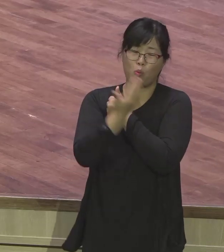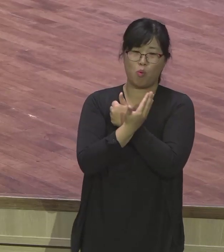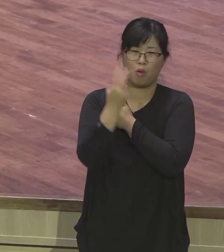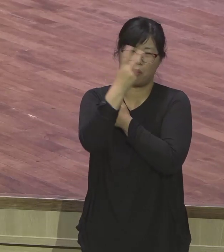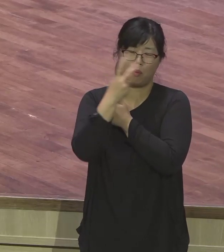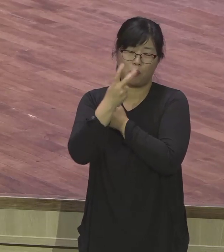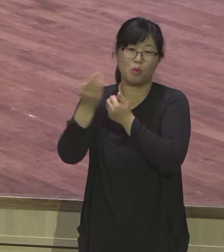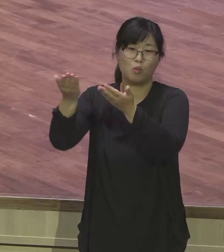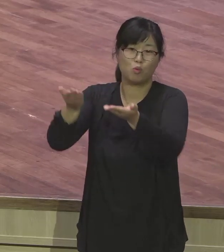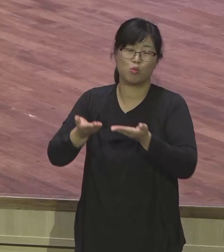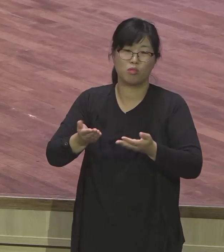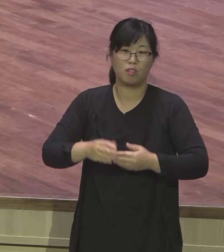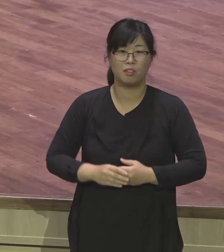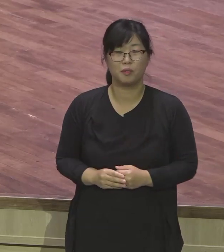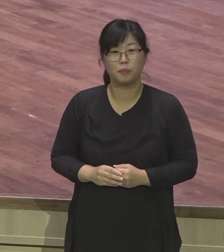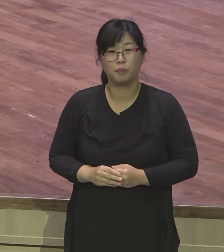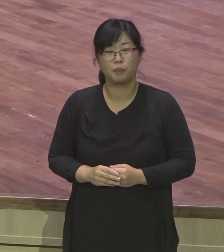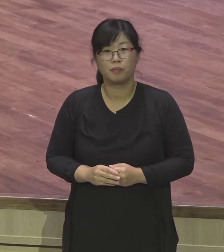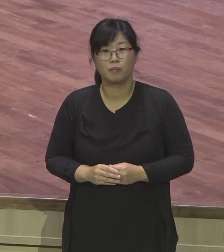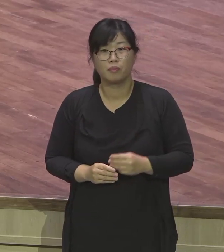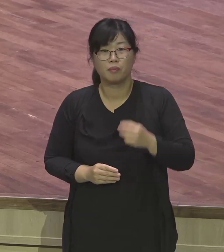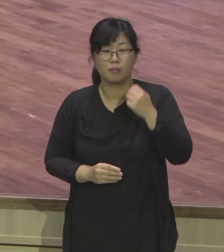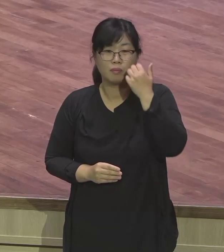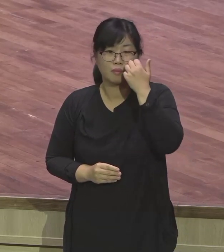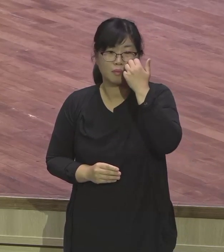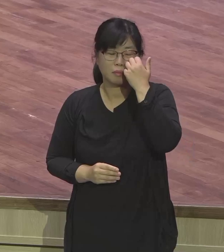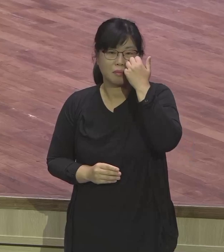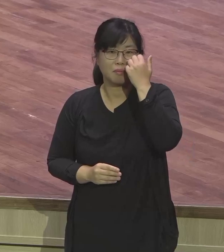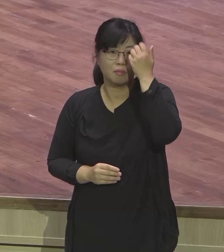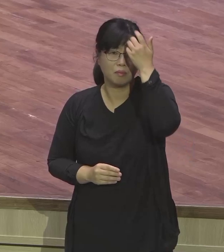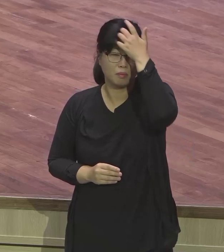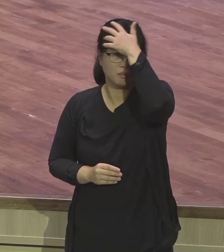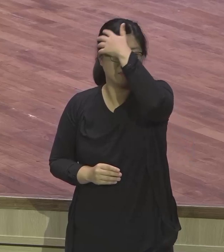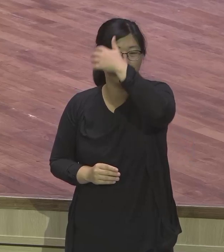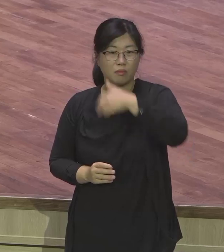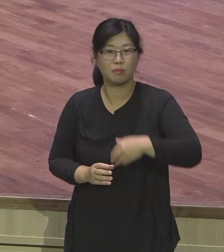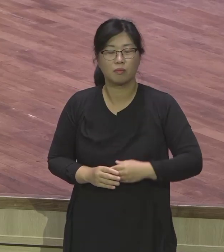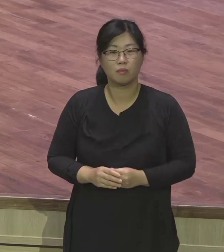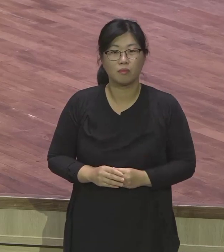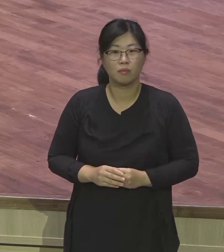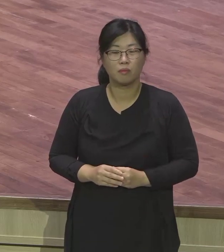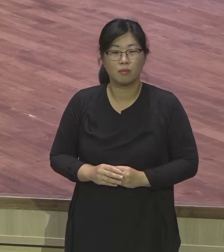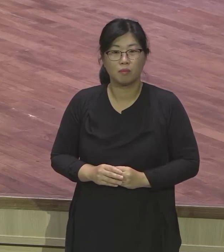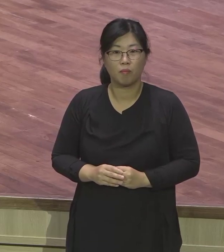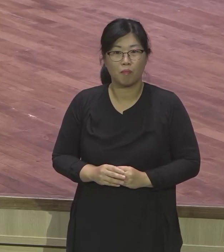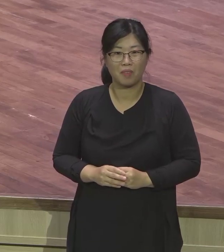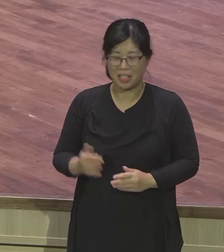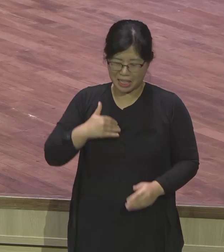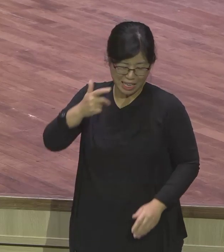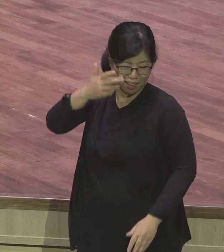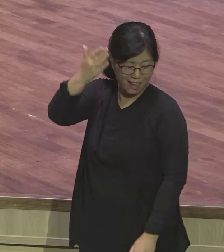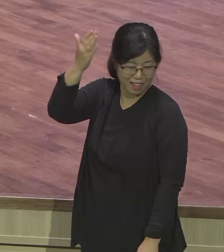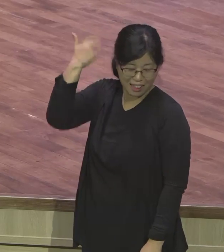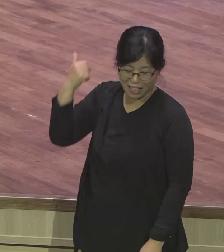게 없다고 이 사람은 그래도 고급스럽게 살다가 와 보니까 이 지하에서 막 철학이 나오고 저금속이 금요철학이